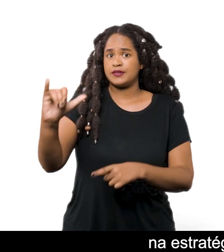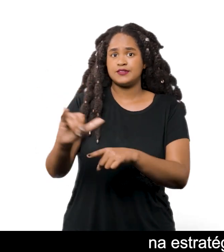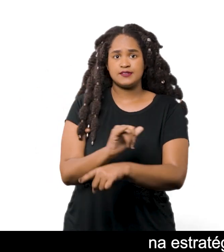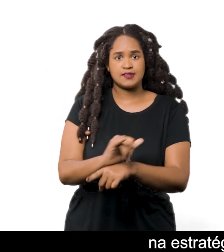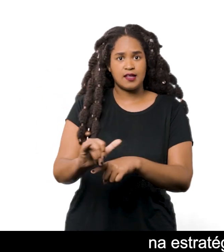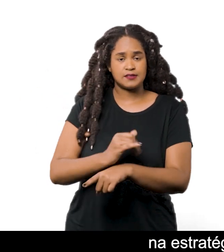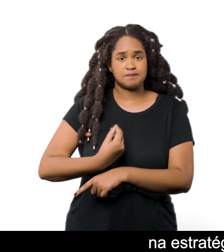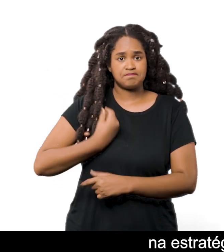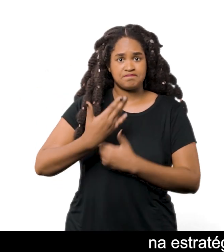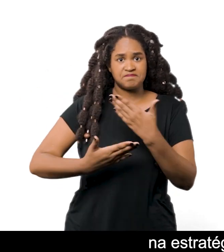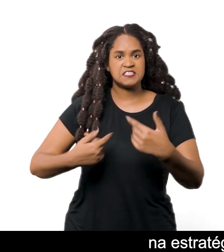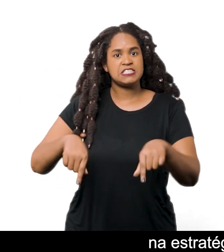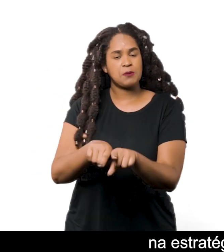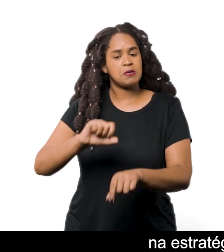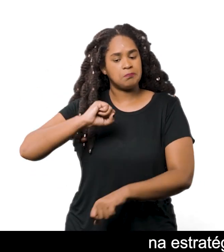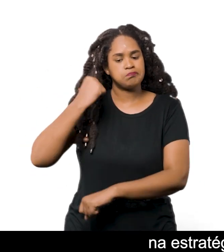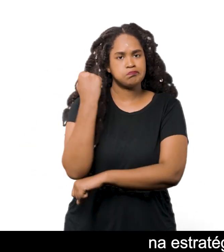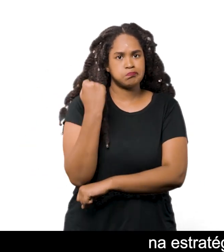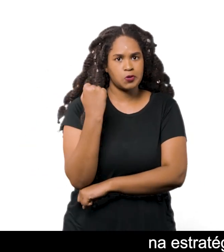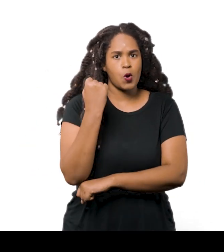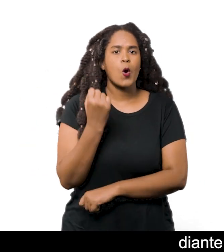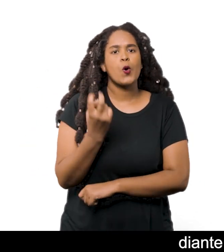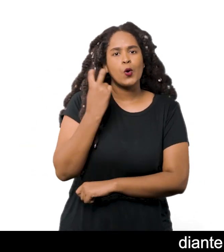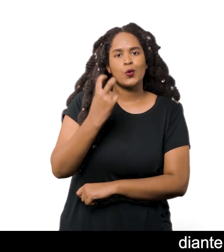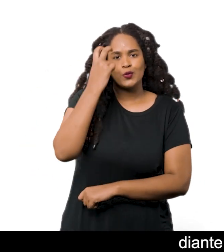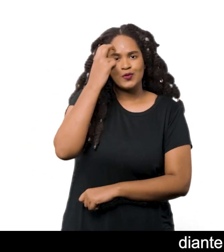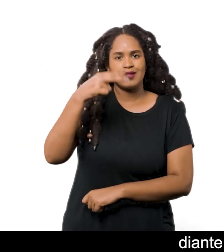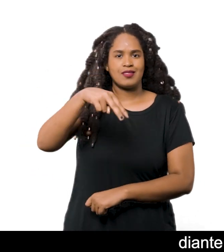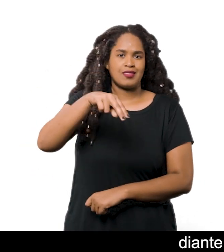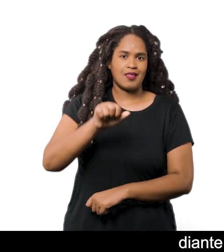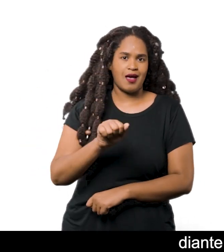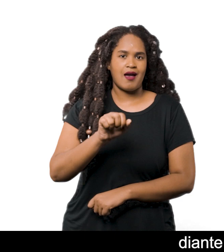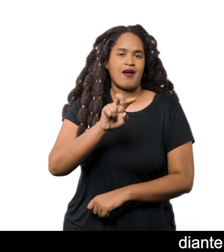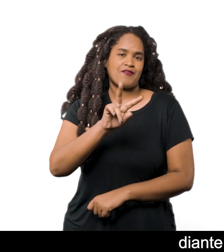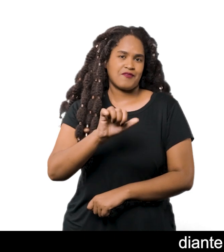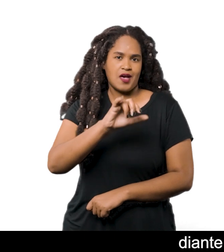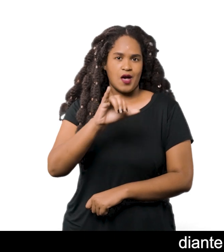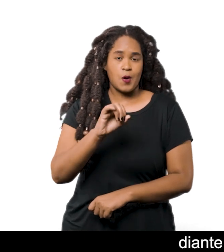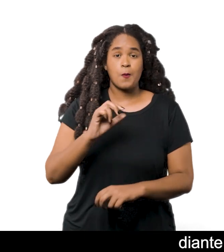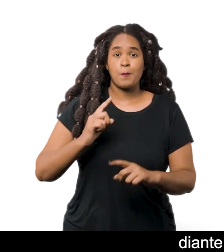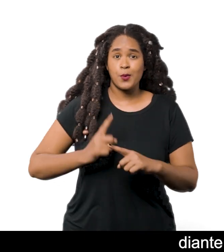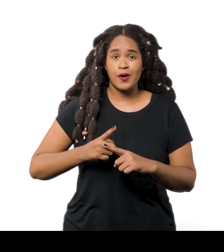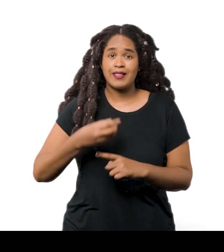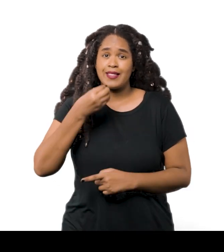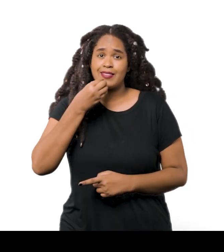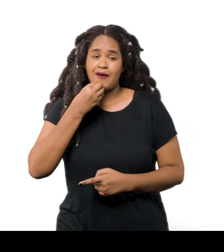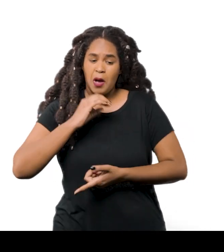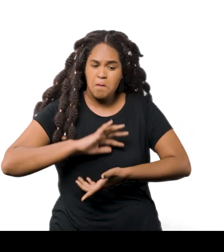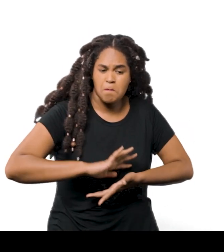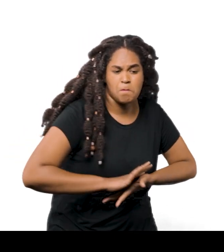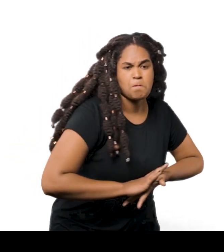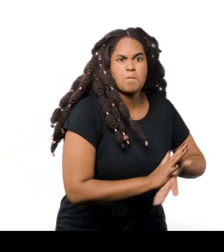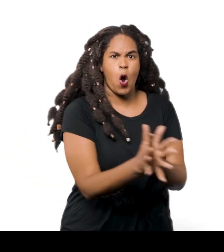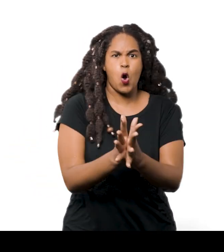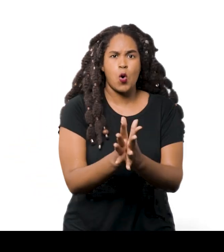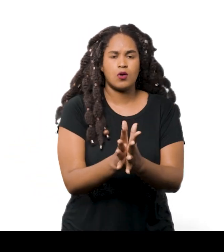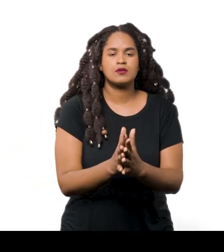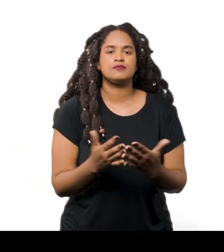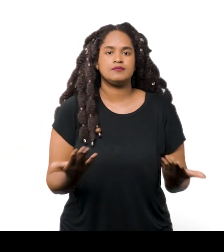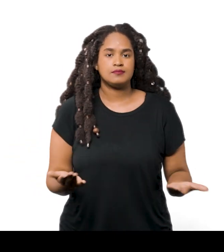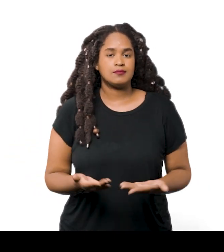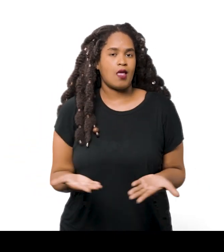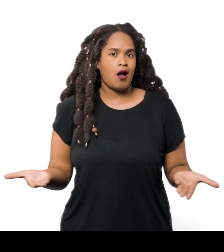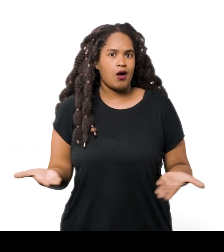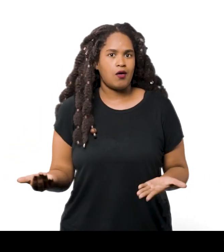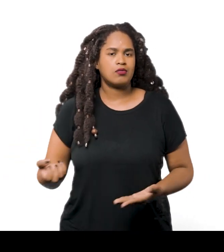sobrevivência E resistência da cultura navarro Diante de um contexto que buscava anulá-la A inclusão desse